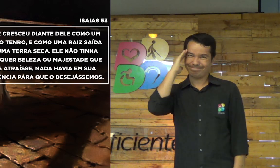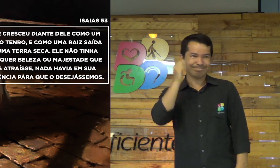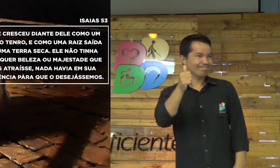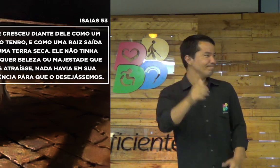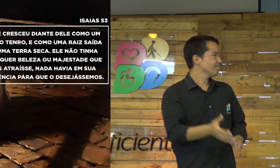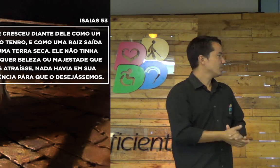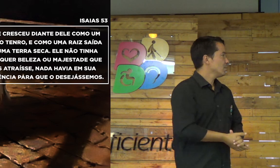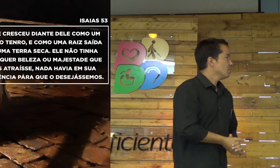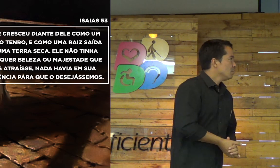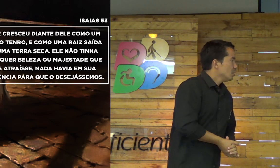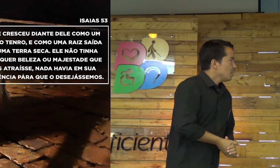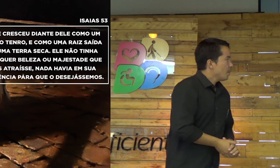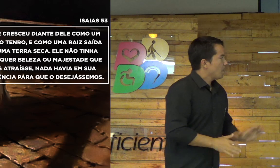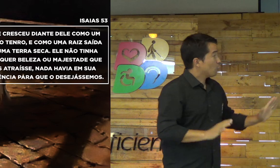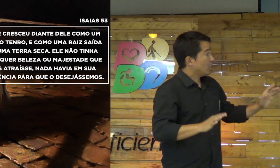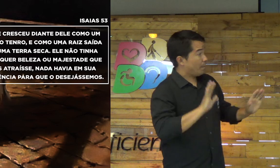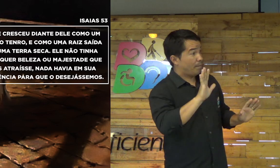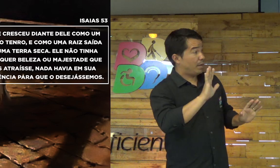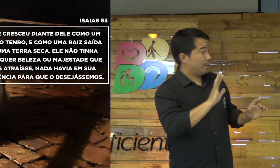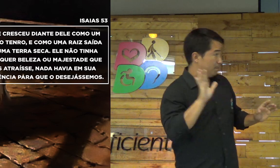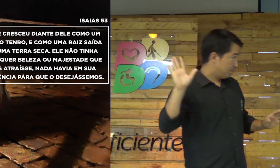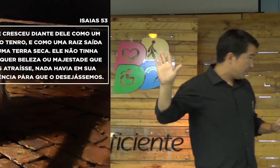grande. Entendeu? Então, ó.